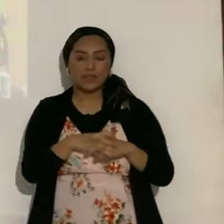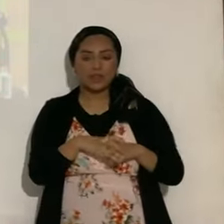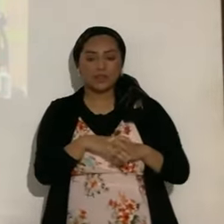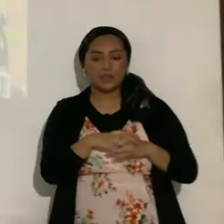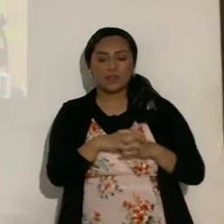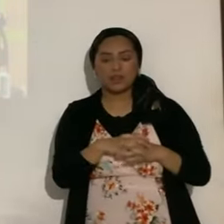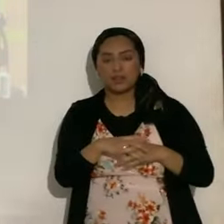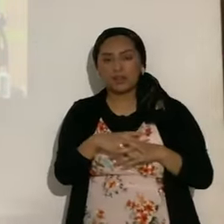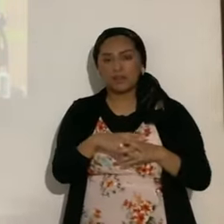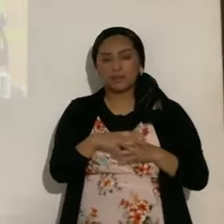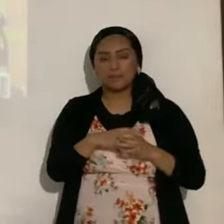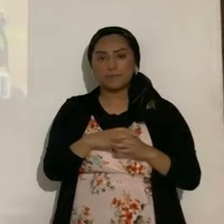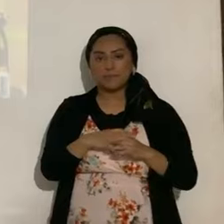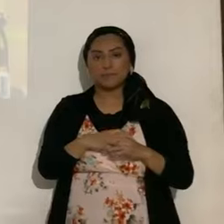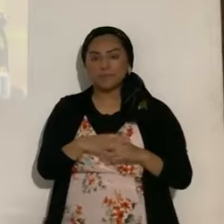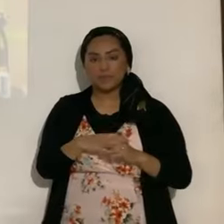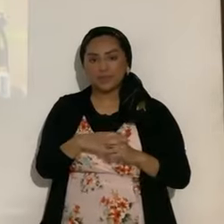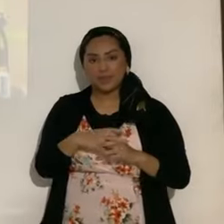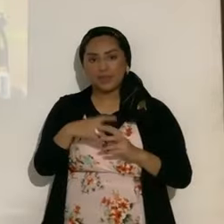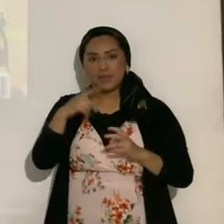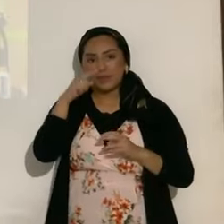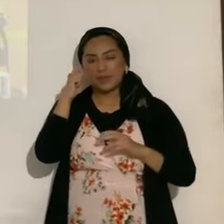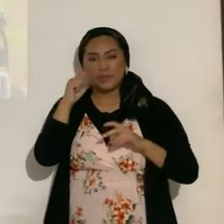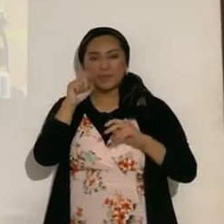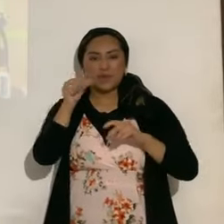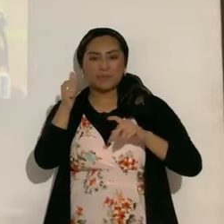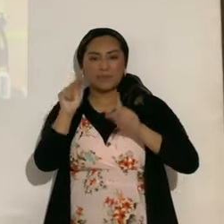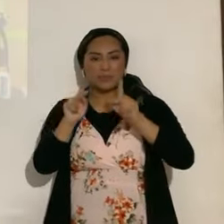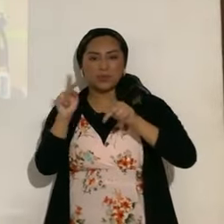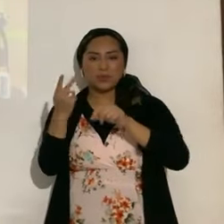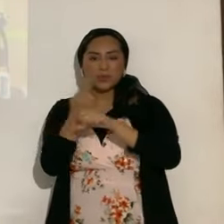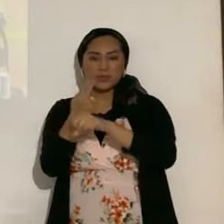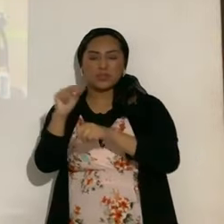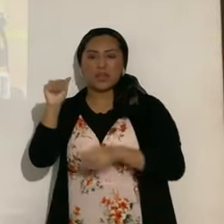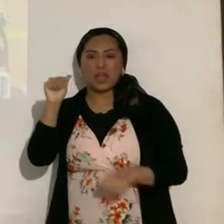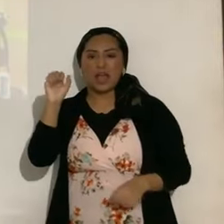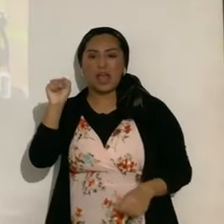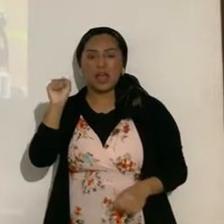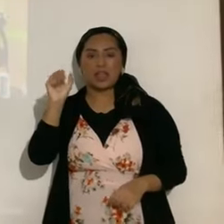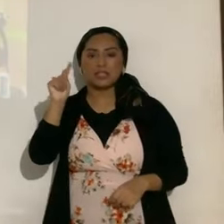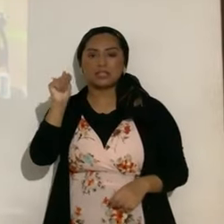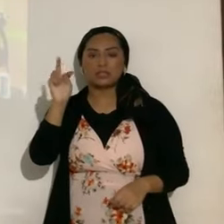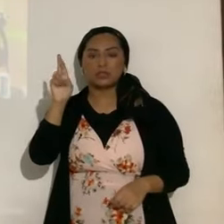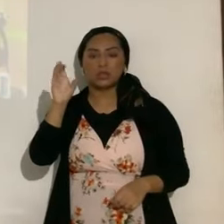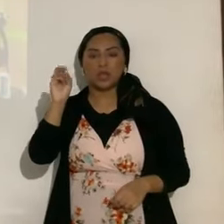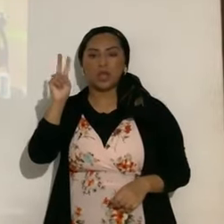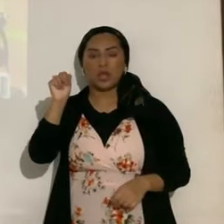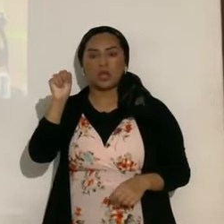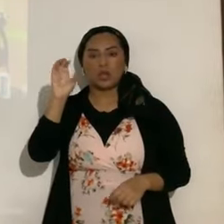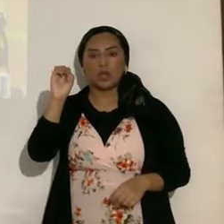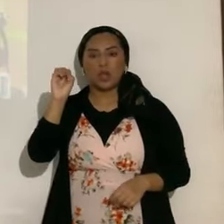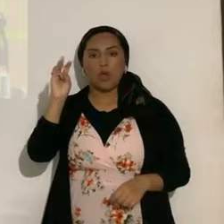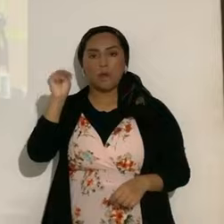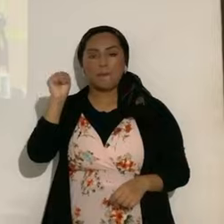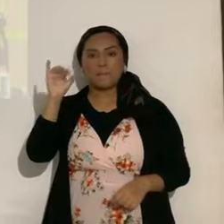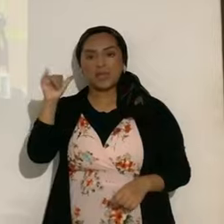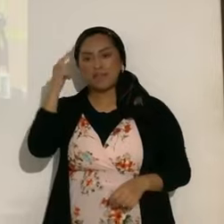Ahora, porque la astrología lo manejan los brujos para la adivinación y la buena suerte y demás y cosas así que son totalmente erróneas. Ahora,